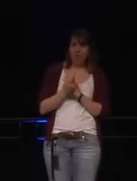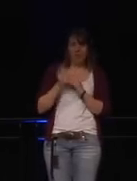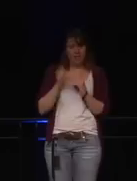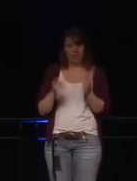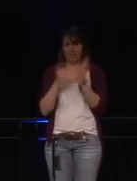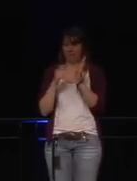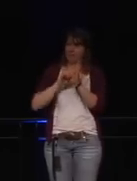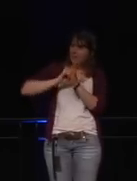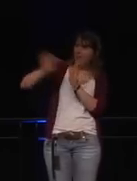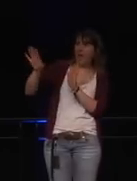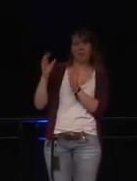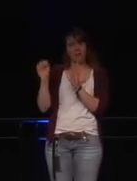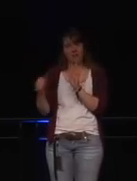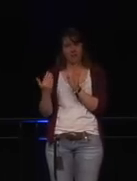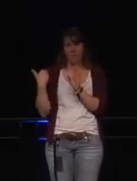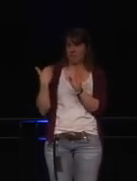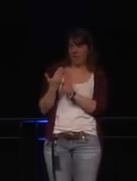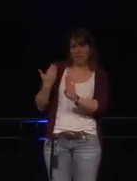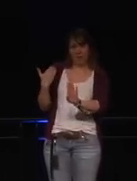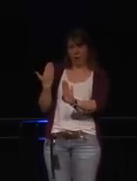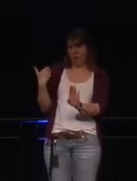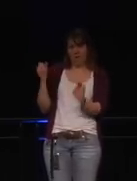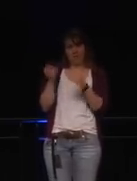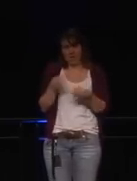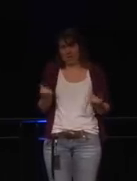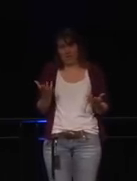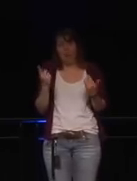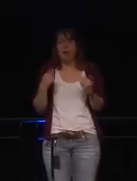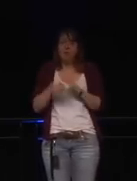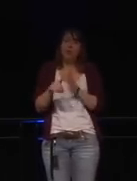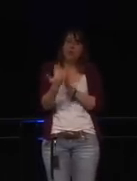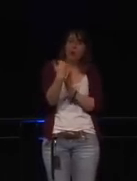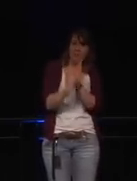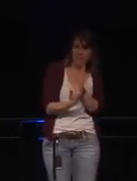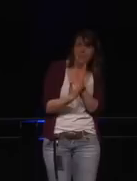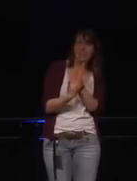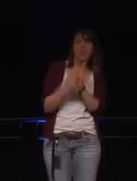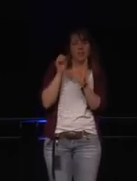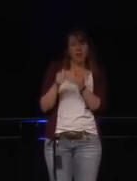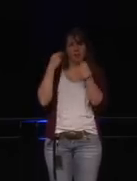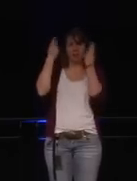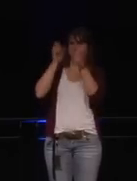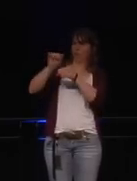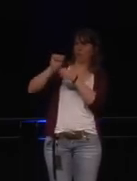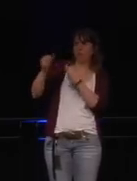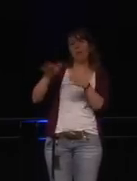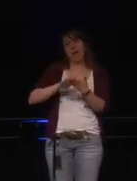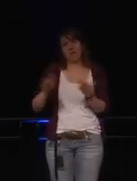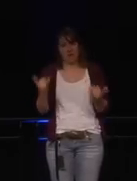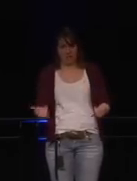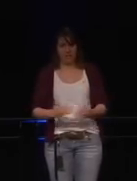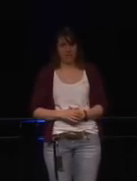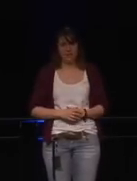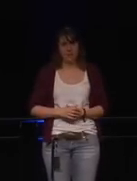Datenlecks, die auftreten oder irgendwelche anderen Verletzungen der Data Privacy. Wenn vier Millionen Leute